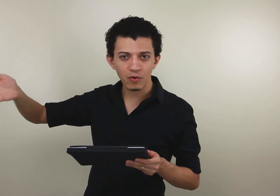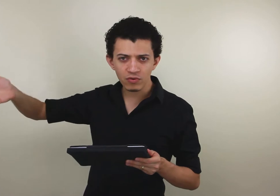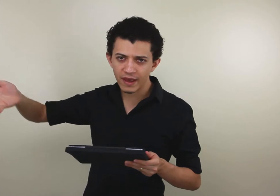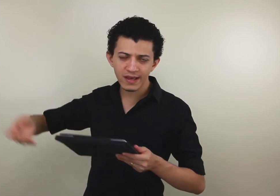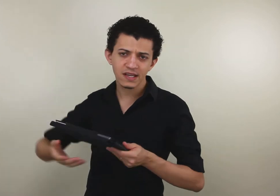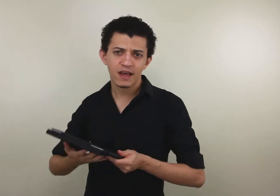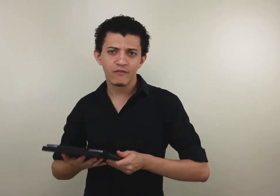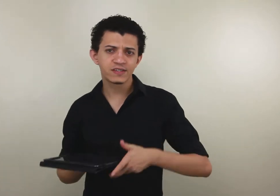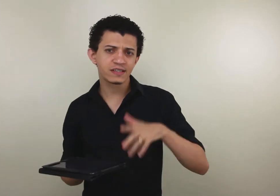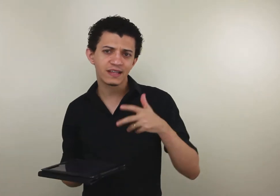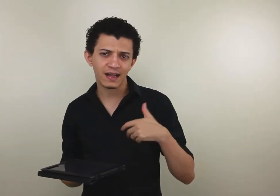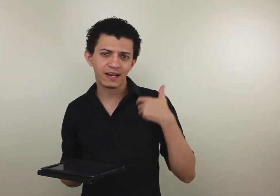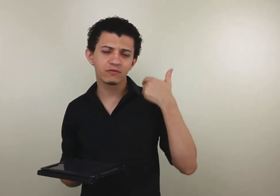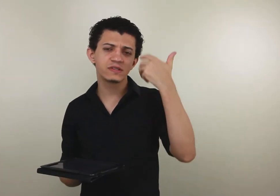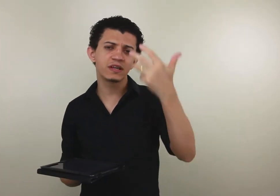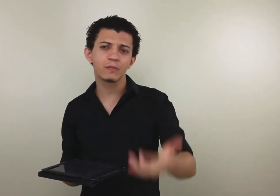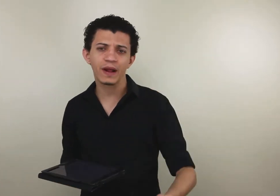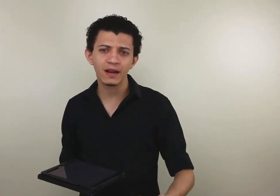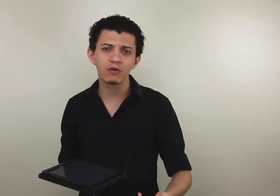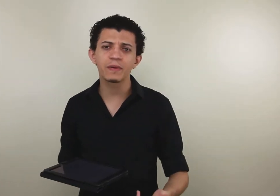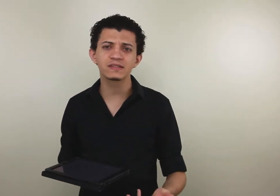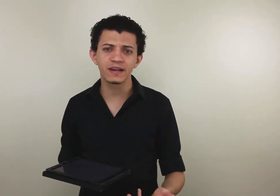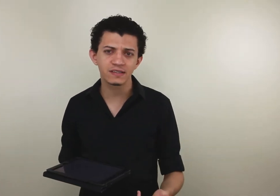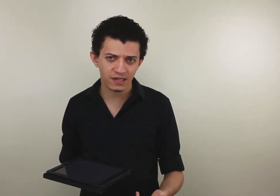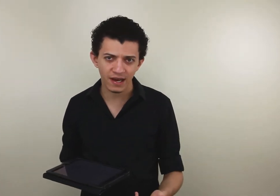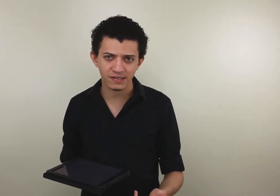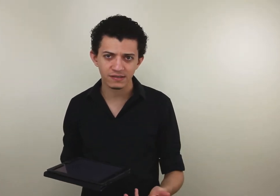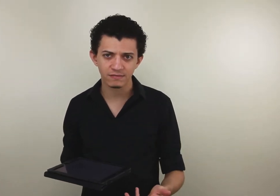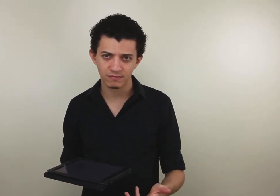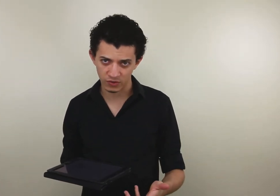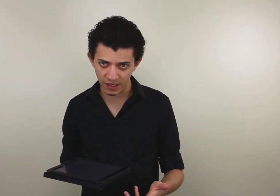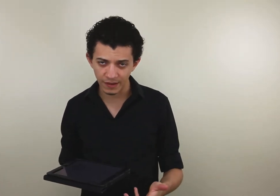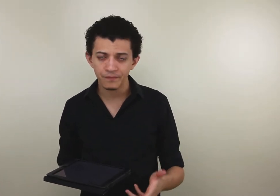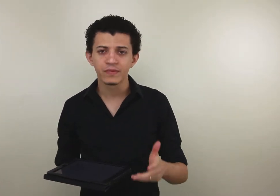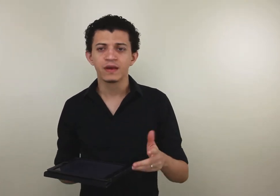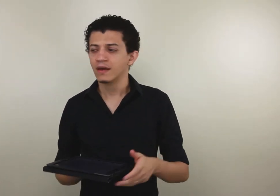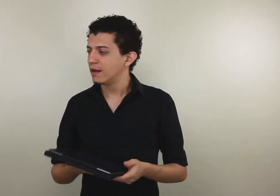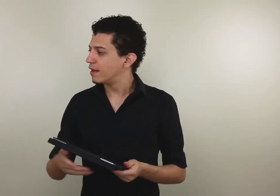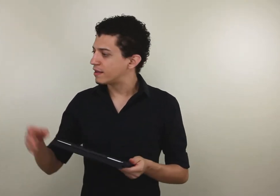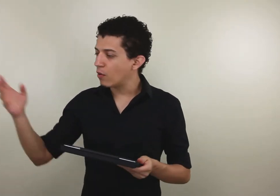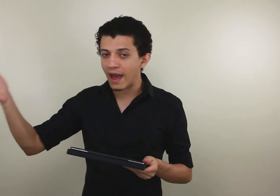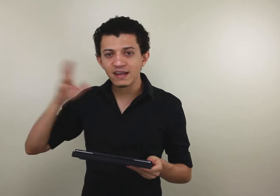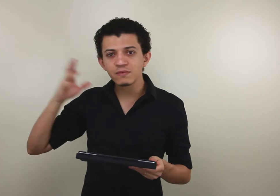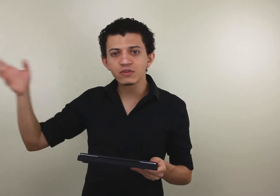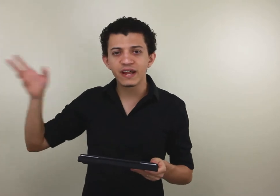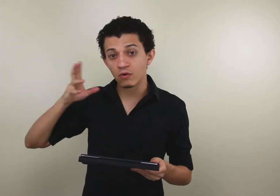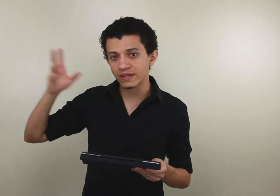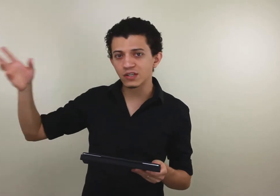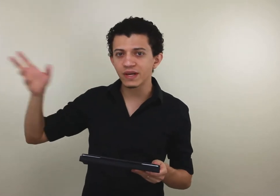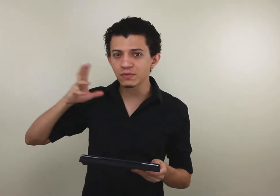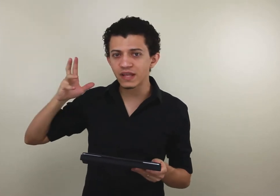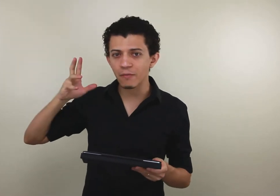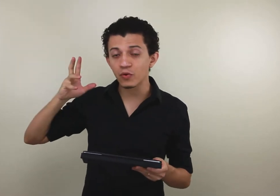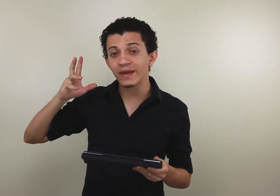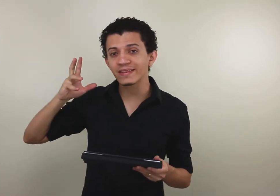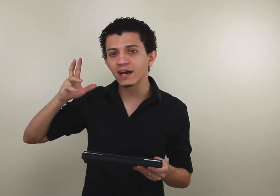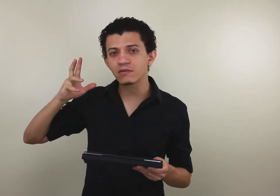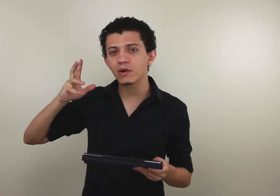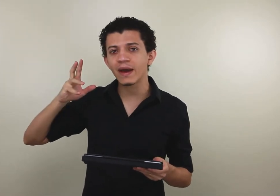português, você está traduzindo para a língua brasileira de sinais. Ok? Então, é simultânea, acontece ao mesmo tempo. No entanto, não